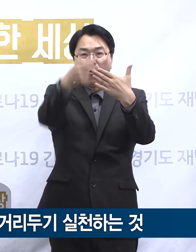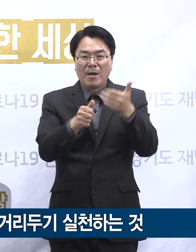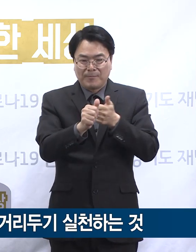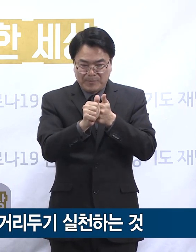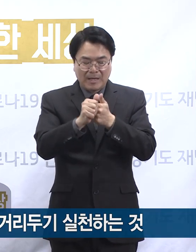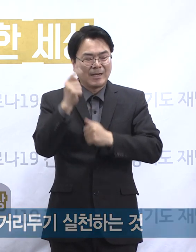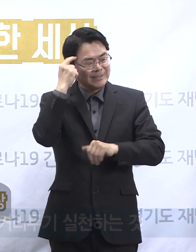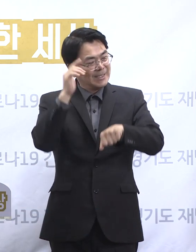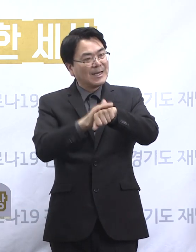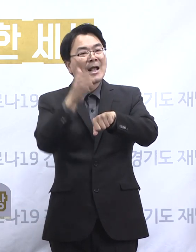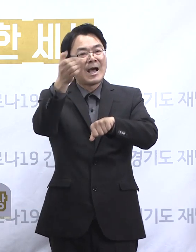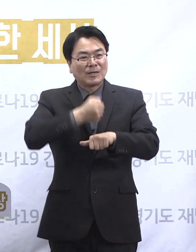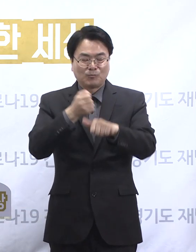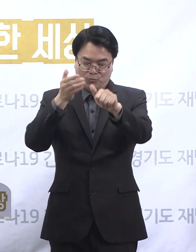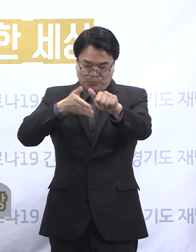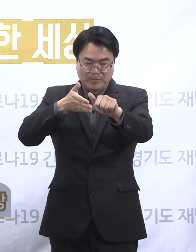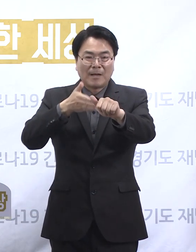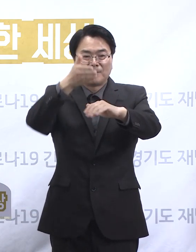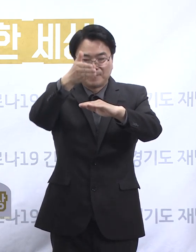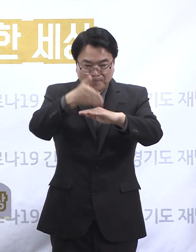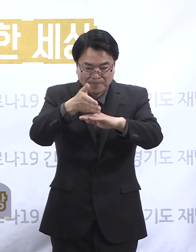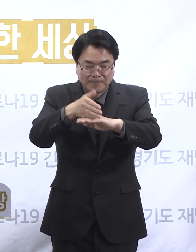극복해 나가주시기를 부탁드립니다. 감사합니다.